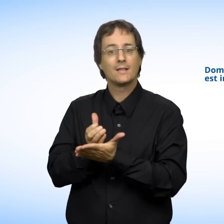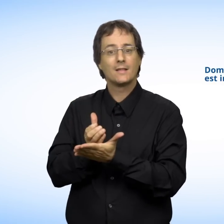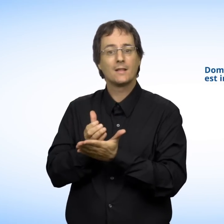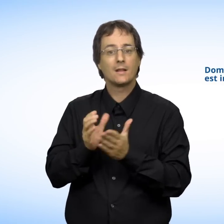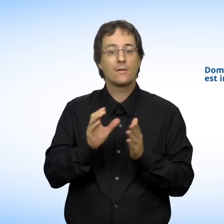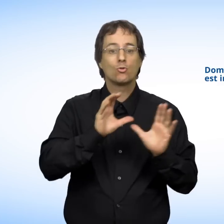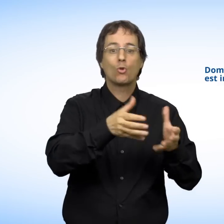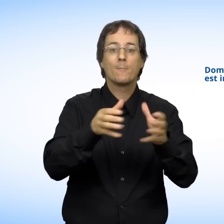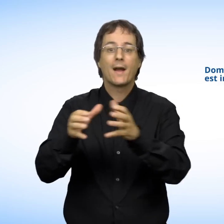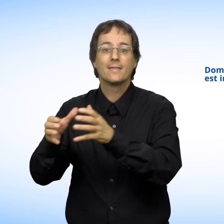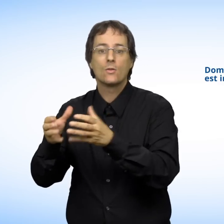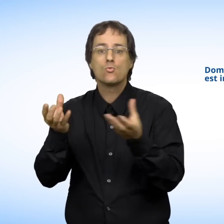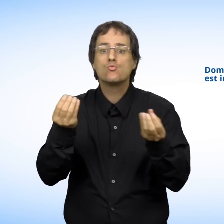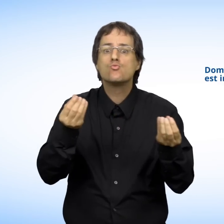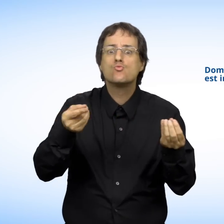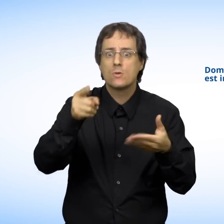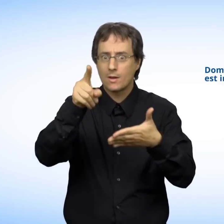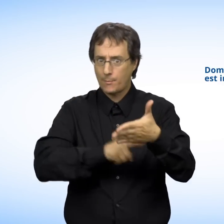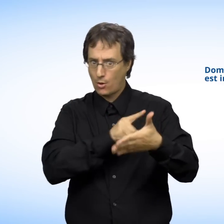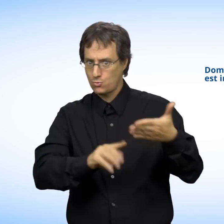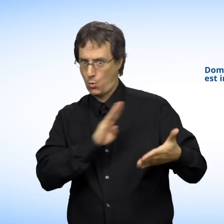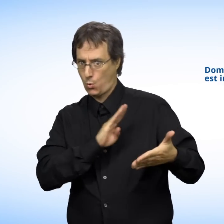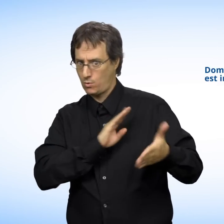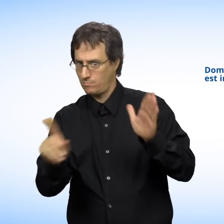Voici les domaines où la discrimination est interdite par la Charte.